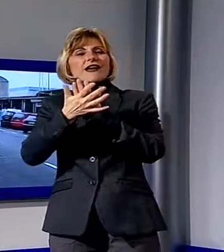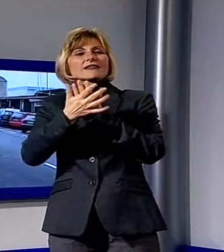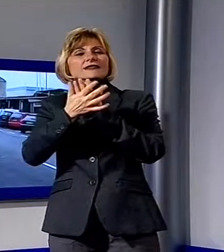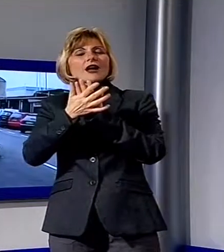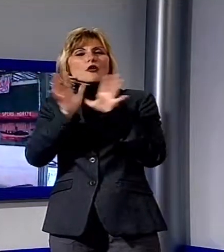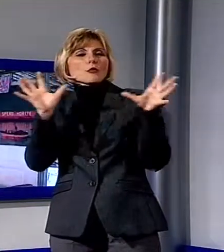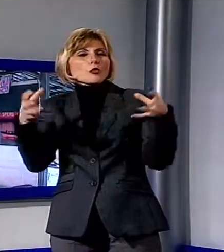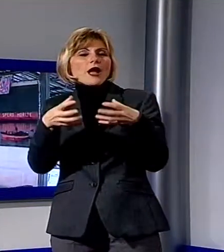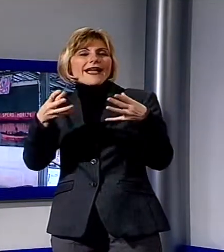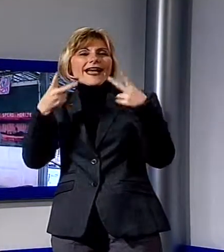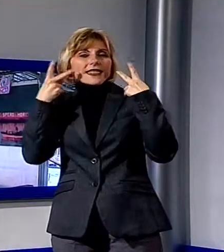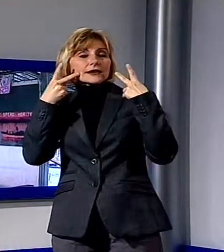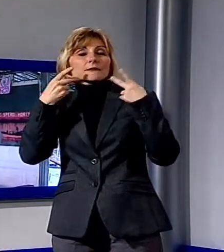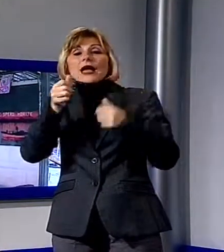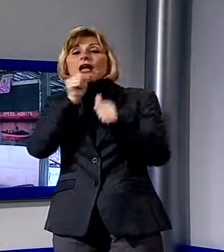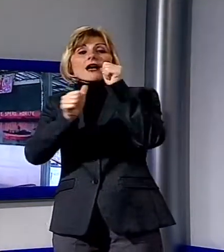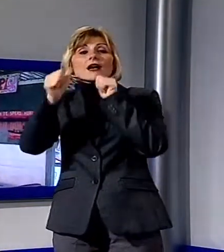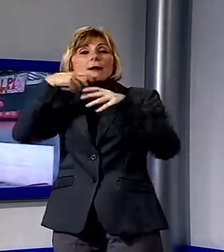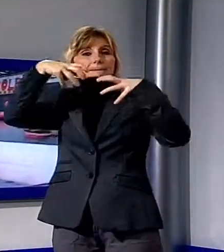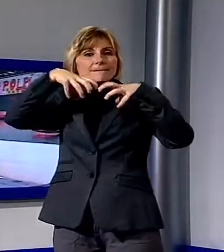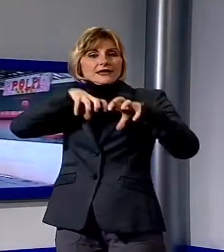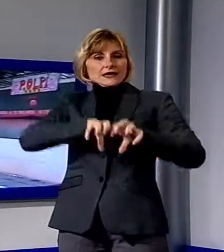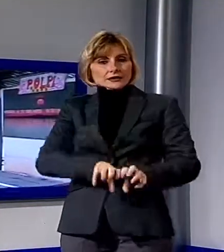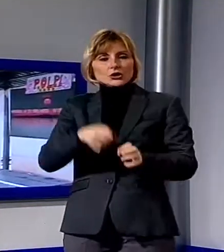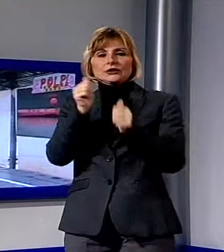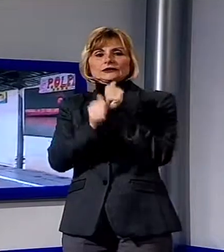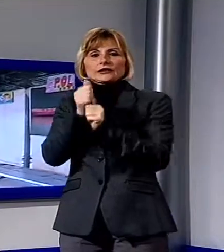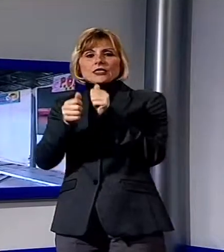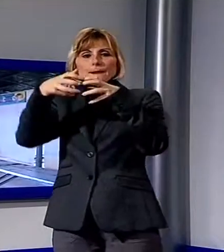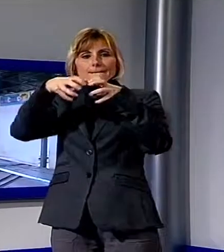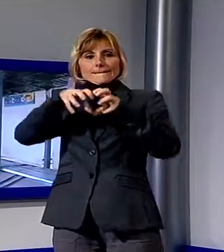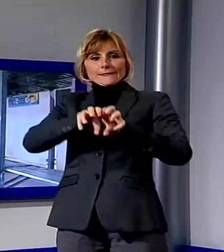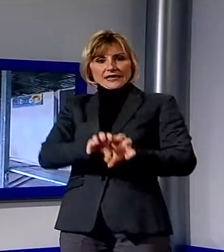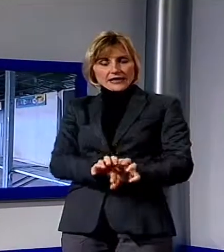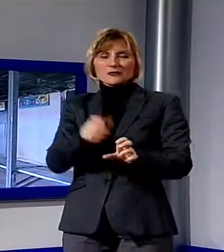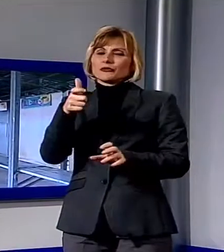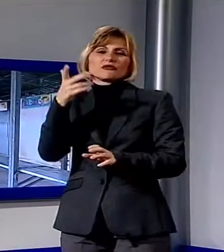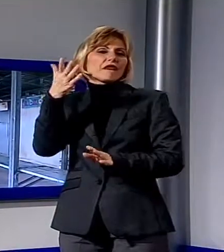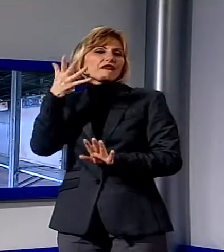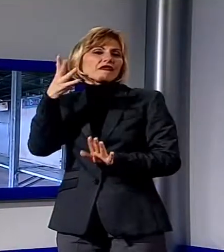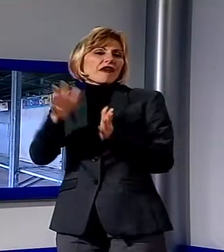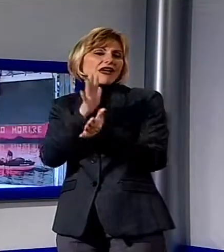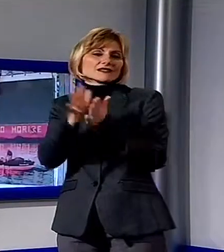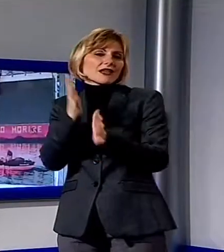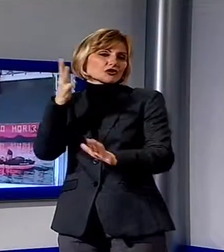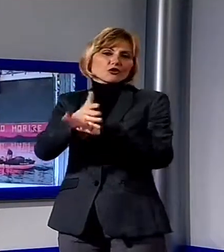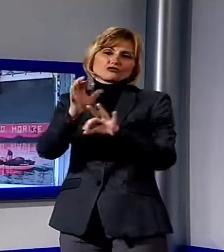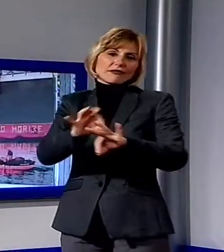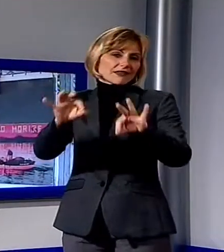meno eccessi alcolici e atti di vandalismo che niente hanno in comune con la festa carnevalesca. Tutto questo non sarà facile, ma gli